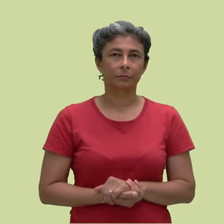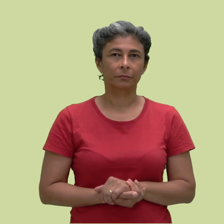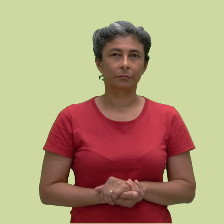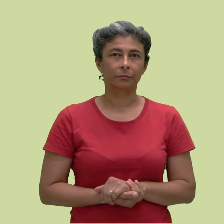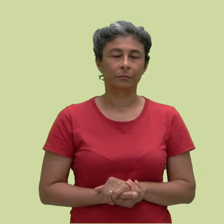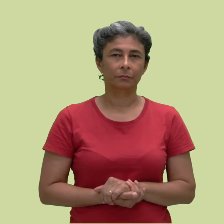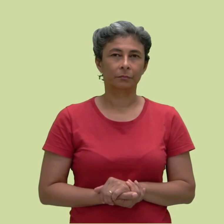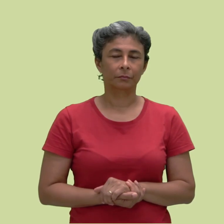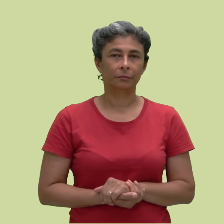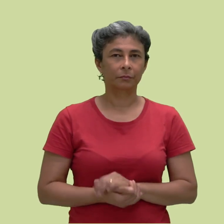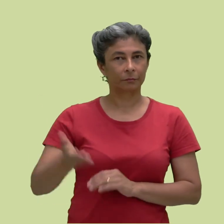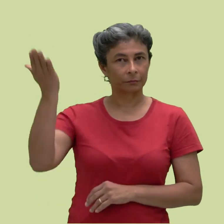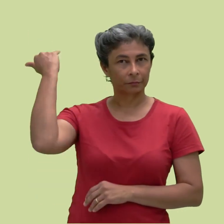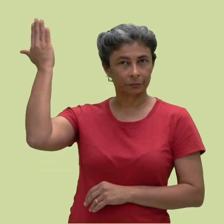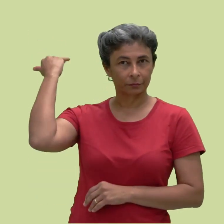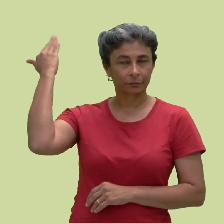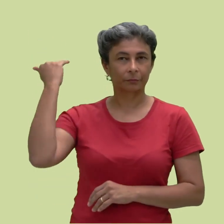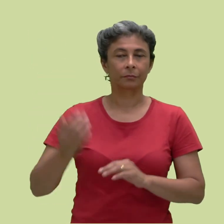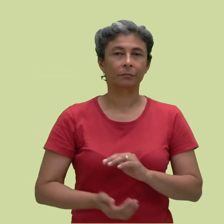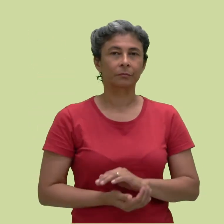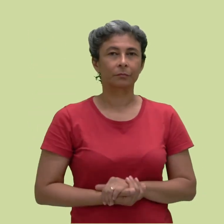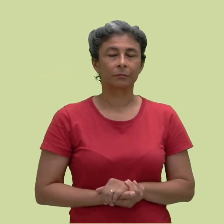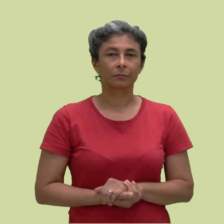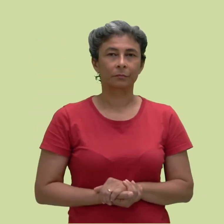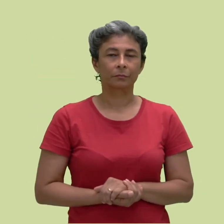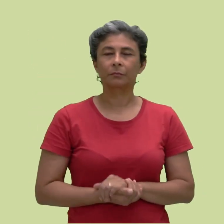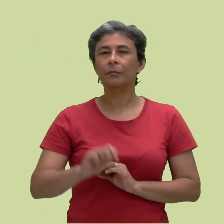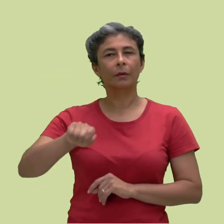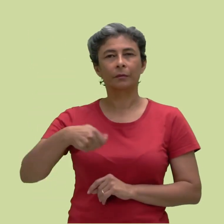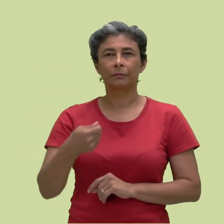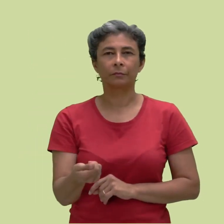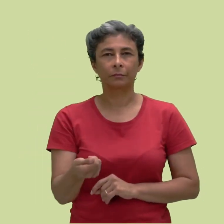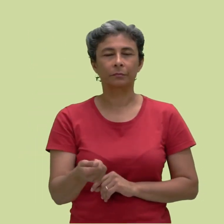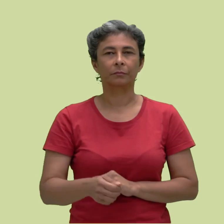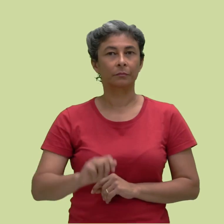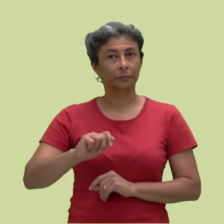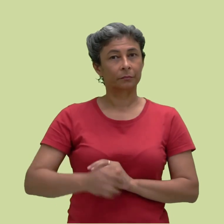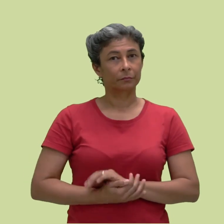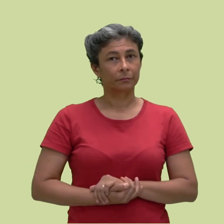O passado Nós marcamos com o sinal de